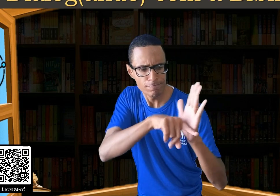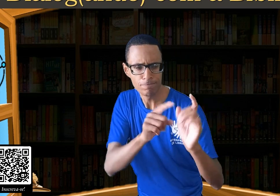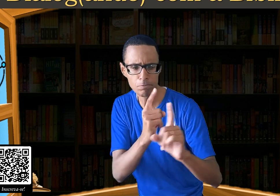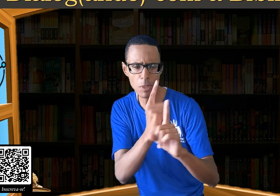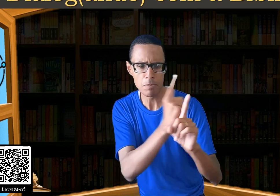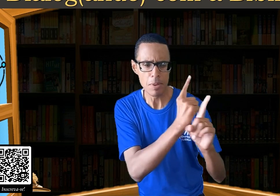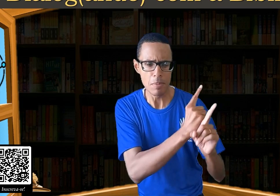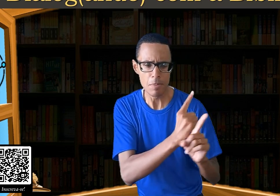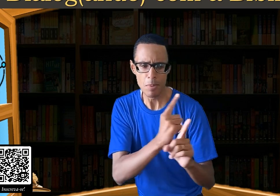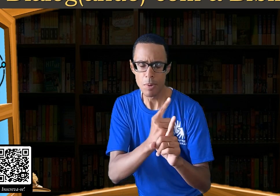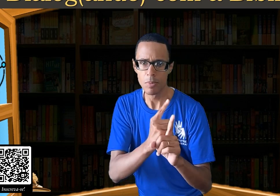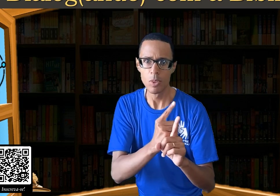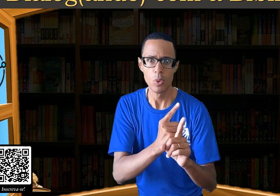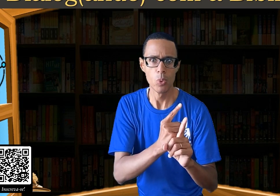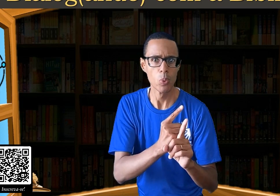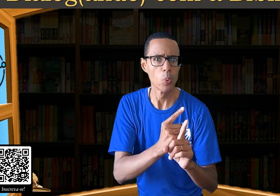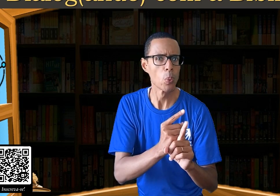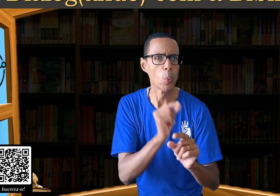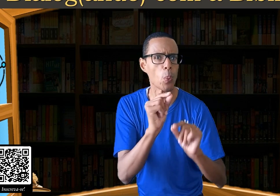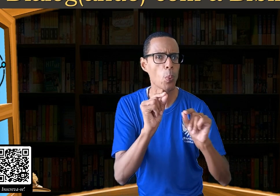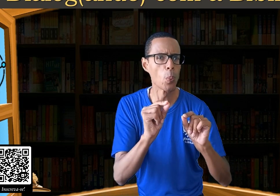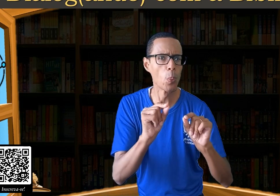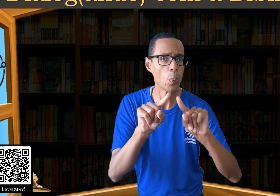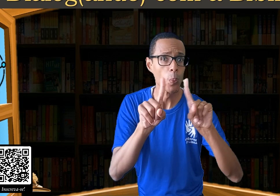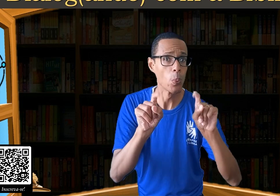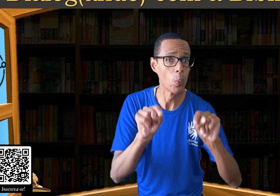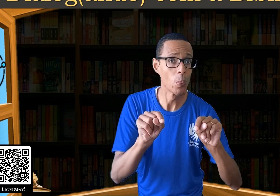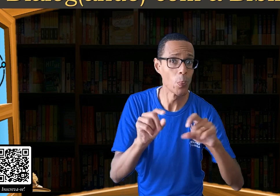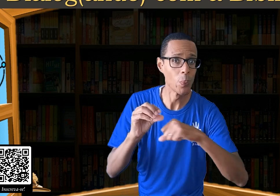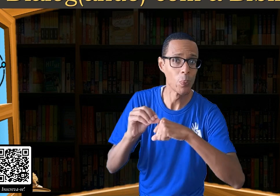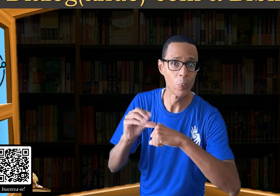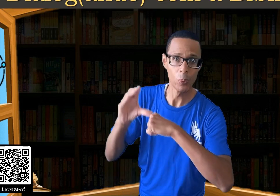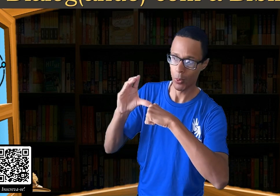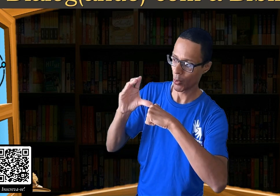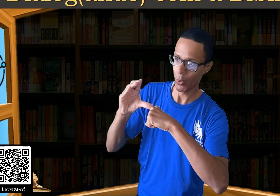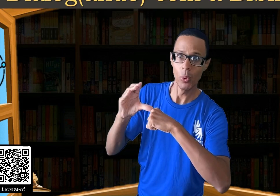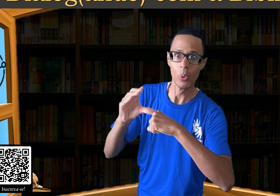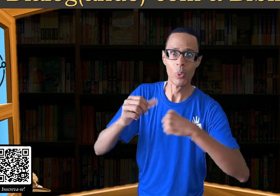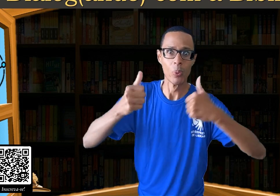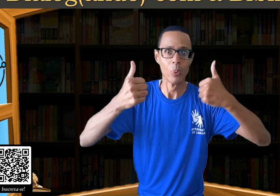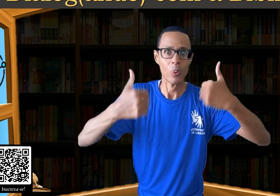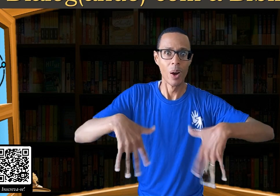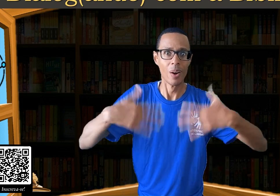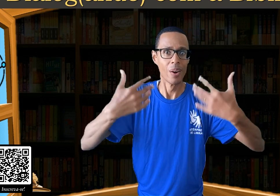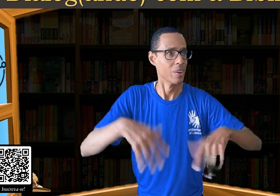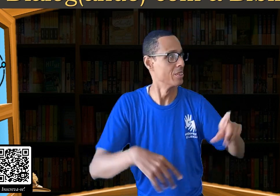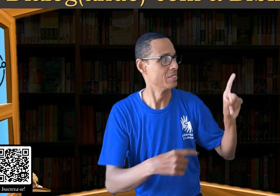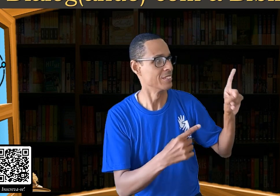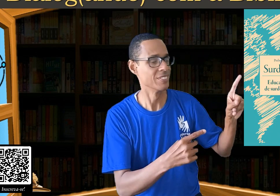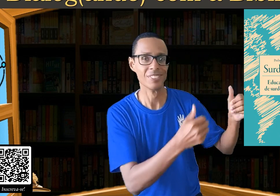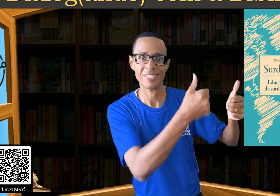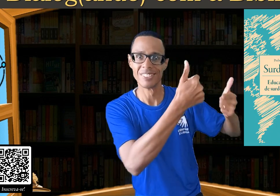antigos no acervo do Instituto Nacional de Educação de Surdos, o INES.